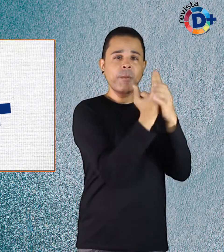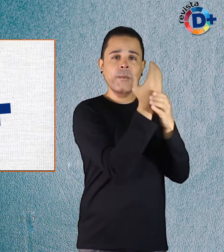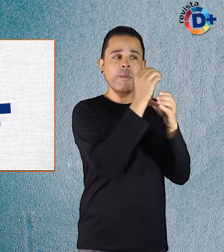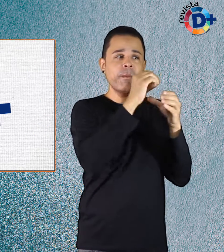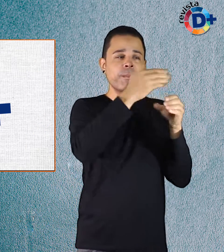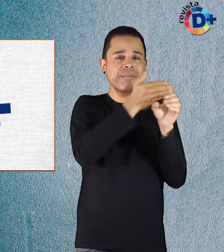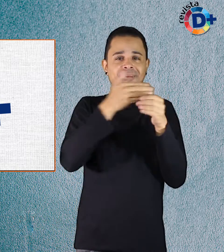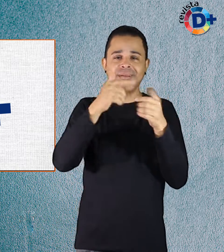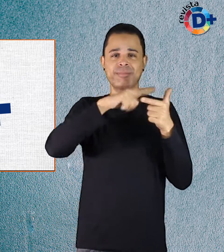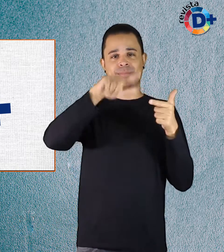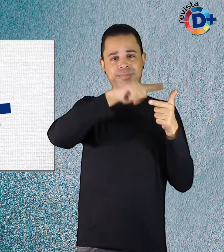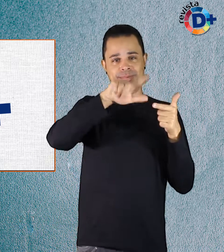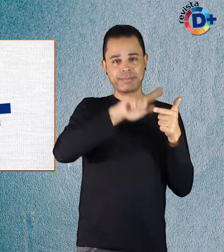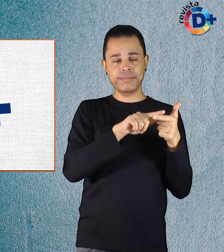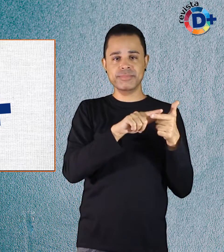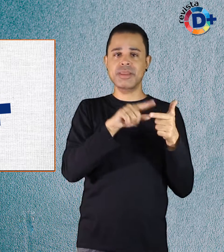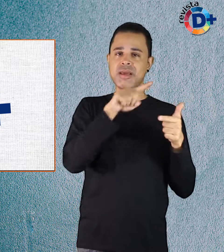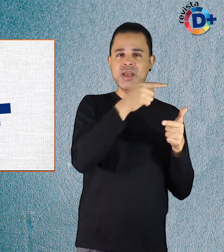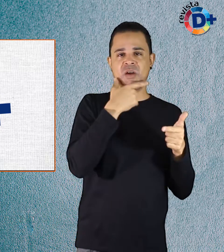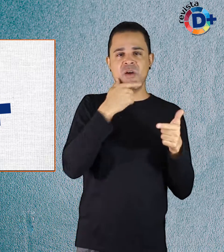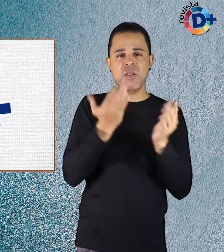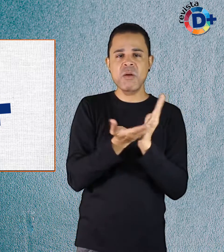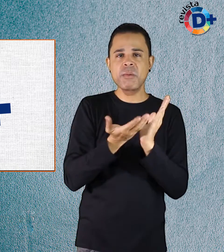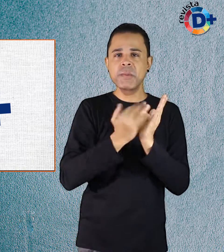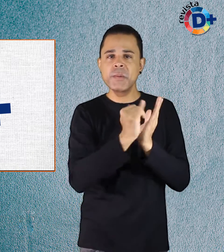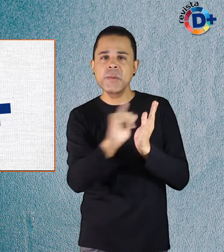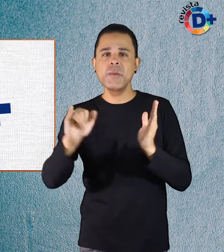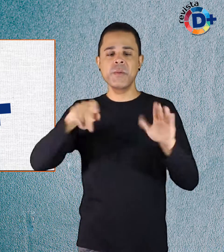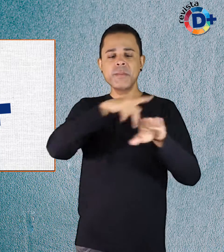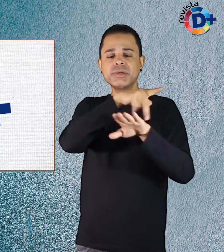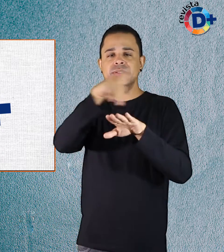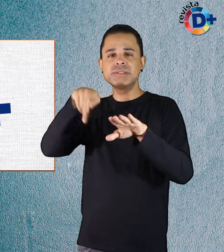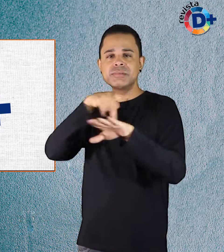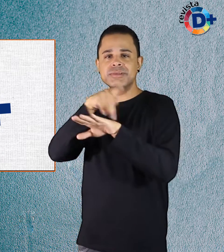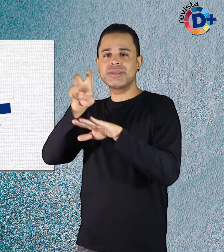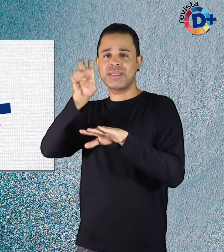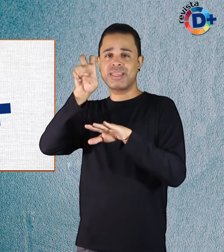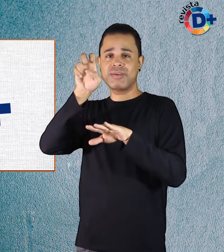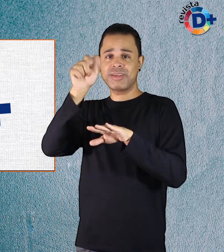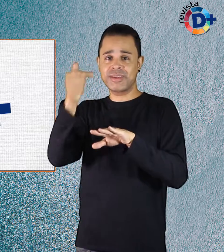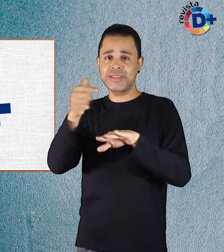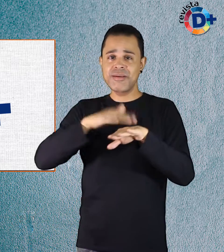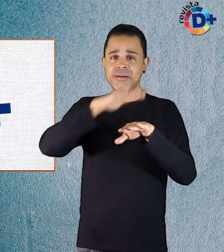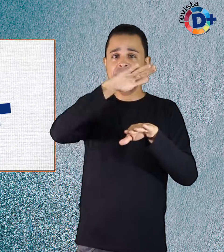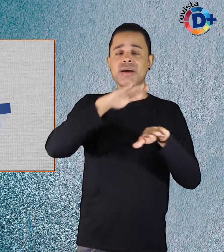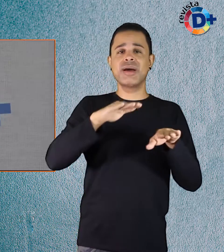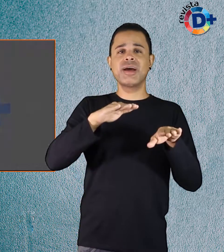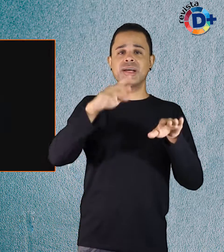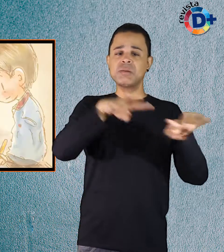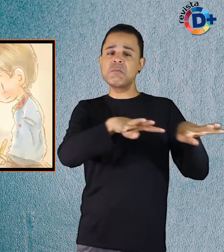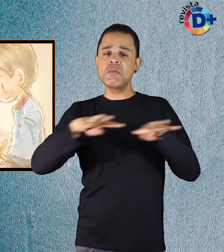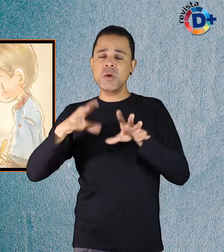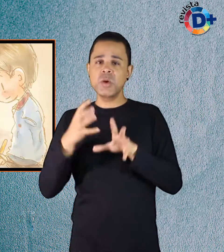Evangelista que já viajou para 57 países e falou para mais de 6 milhões de pessoas sua